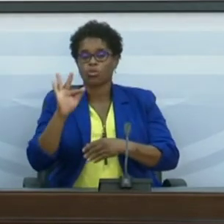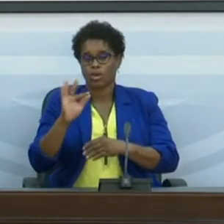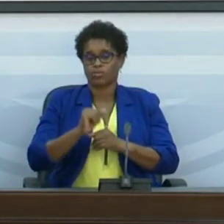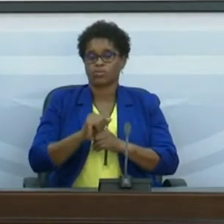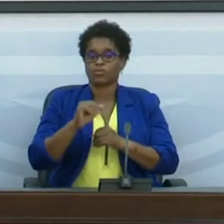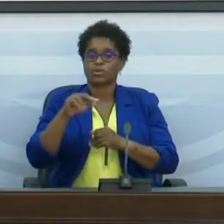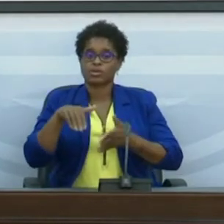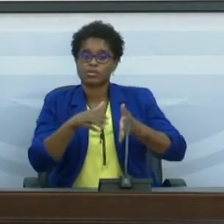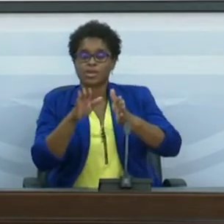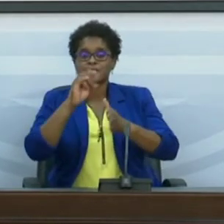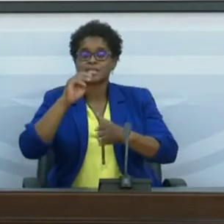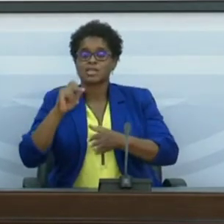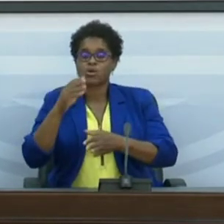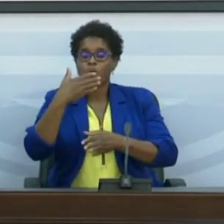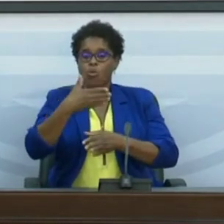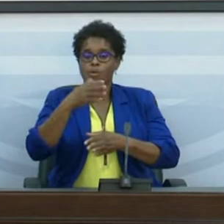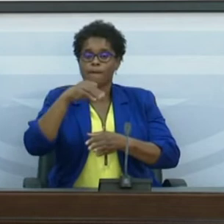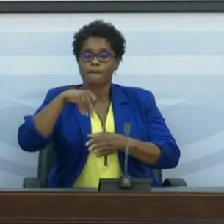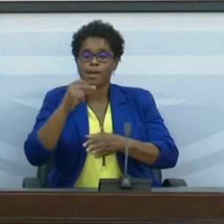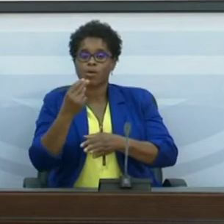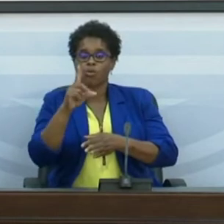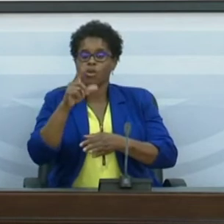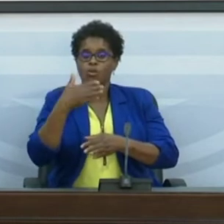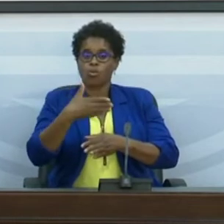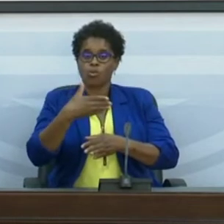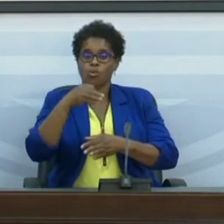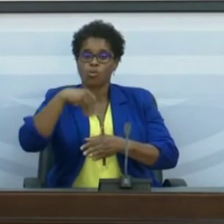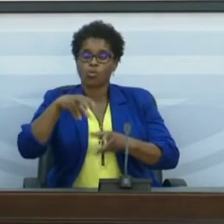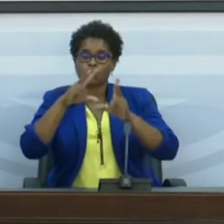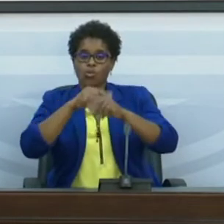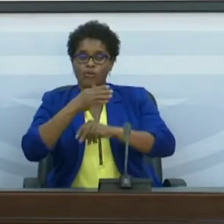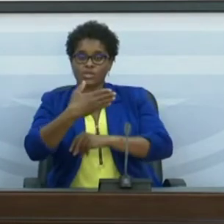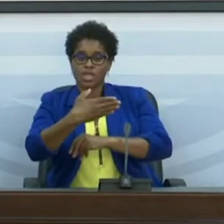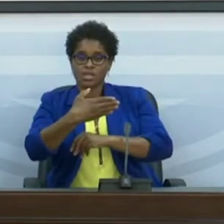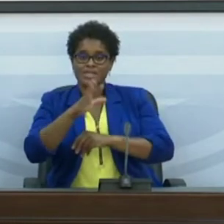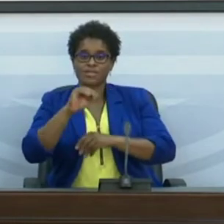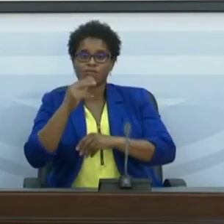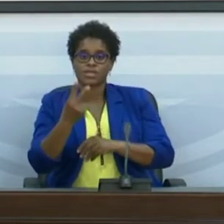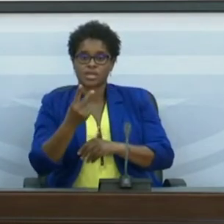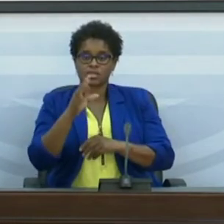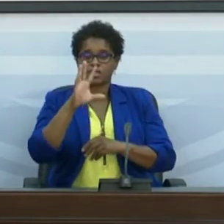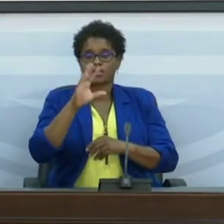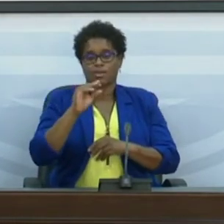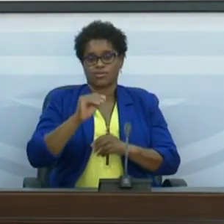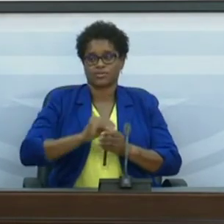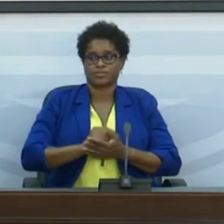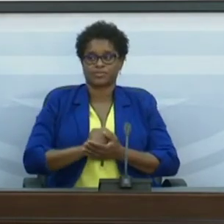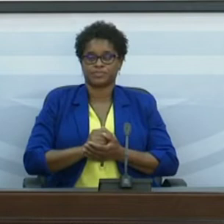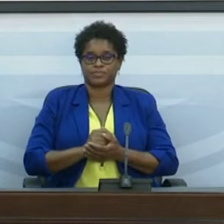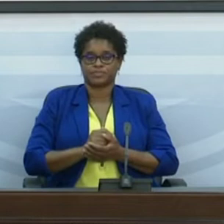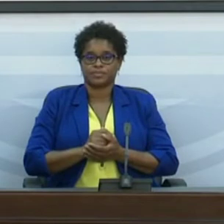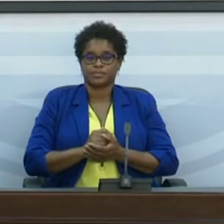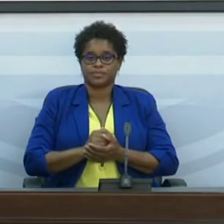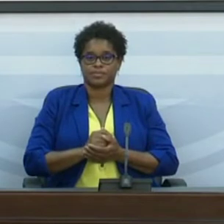Ribeira Grande em Santo Antão, 1, Paúlho, 1, Porto Novo, 7, São Vicente, 10, e